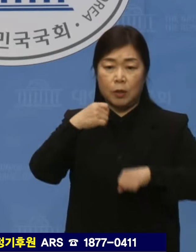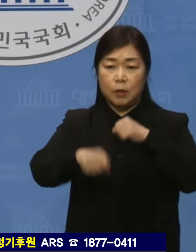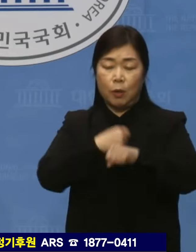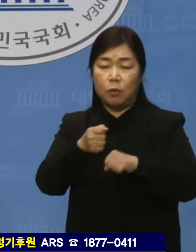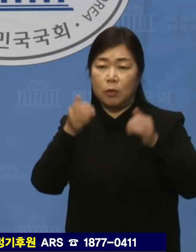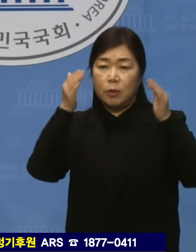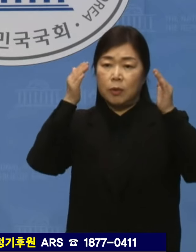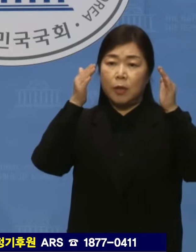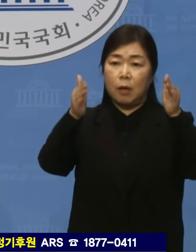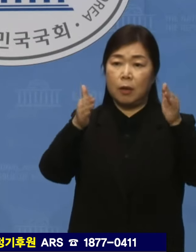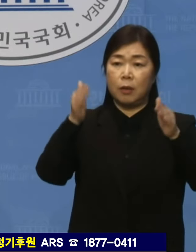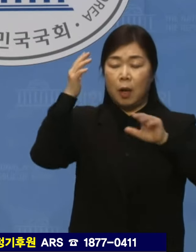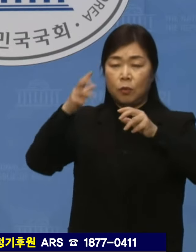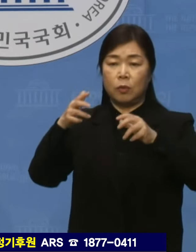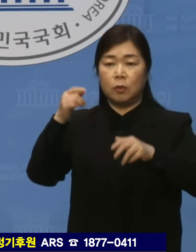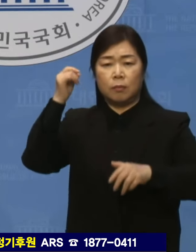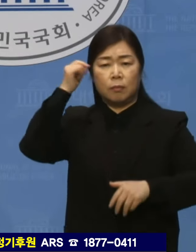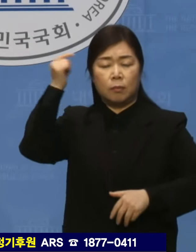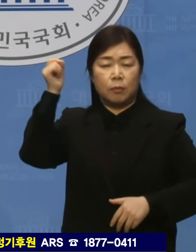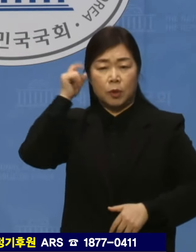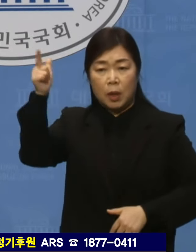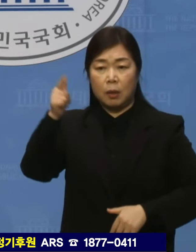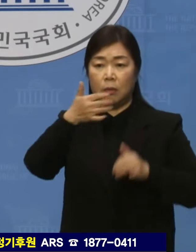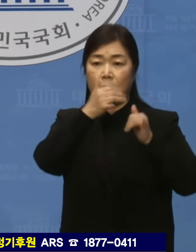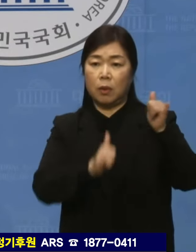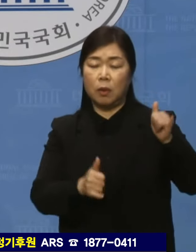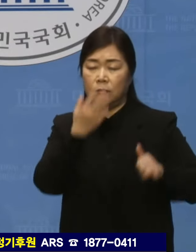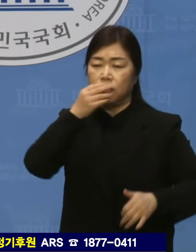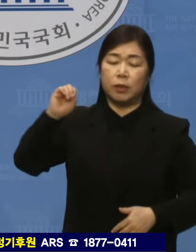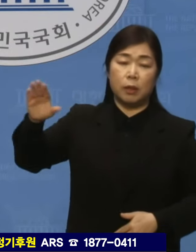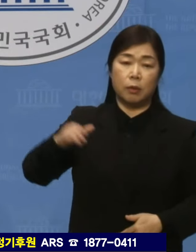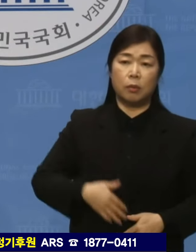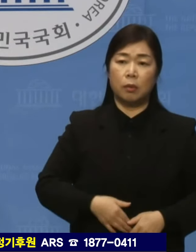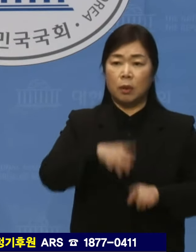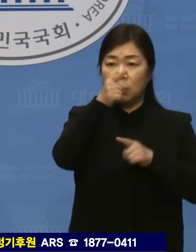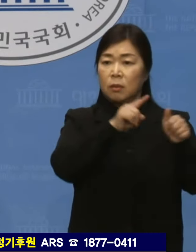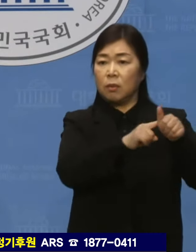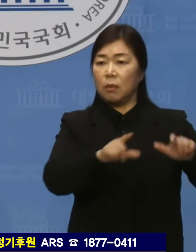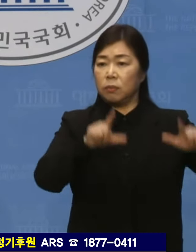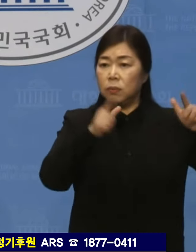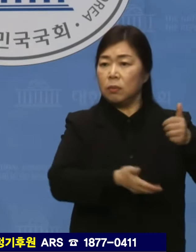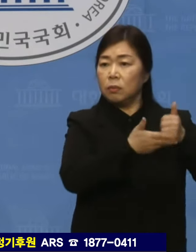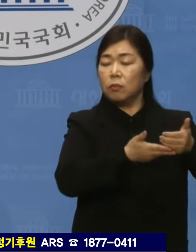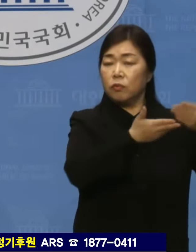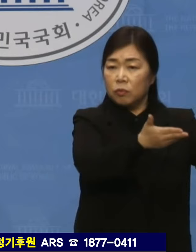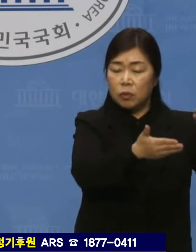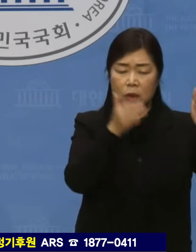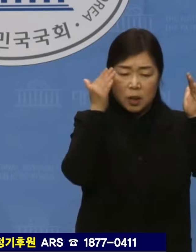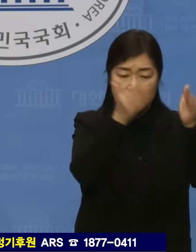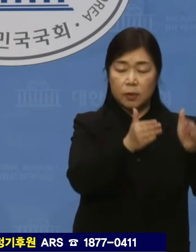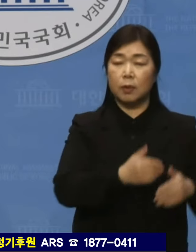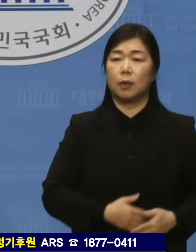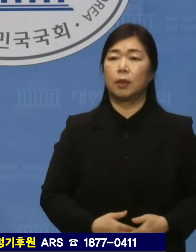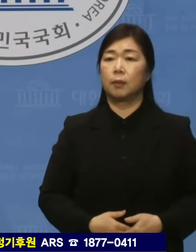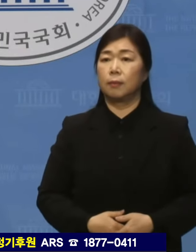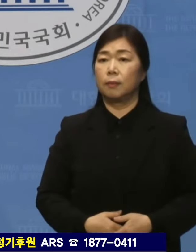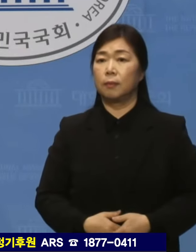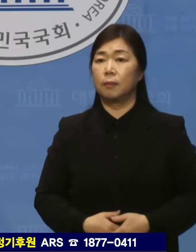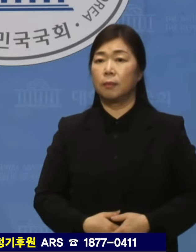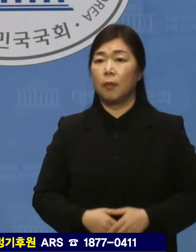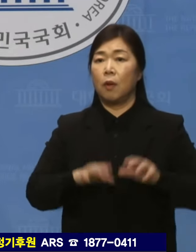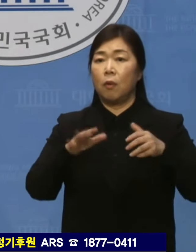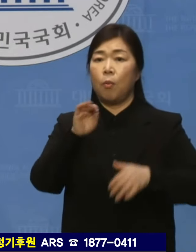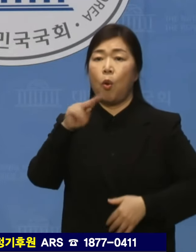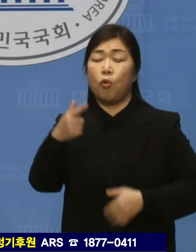국민의 위대한 역사를 무시하고 독재자 이승만의 미화에 혈안이 되어 있습니다. 국가보험부는